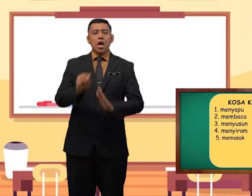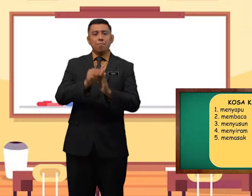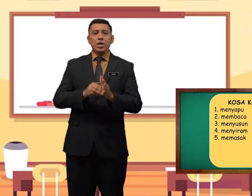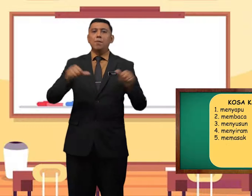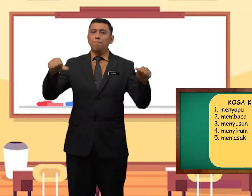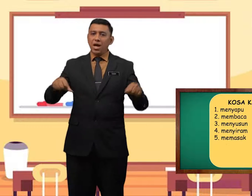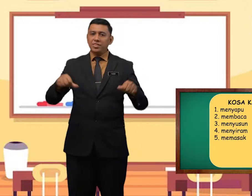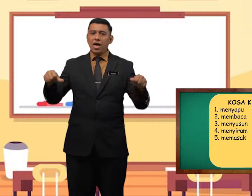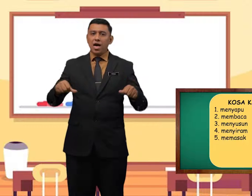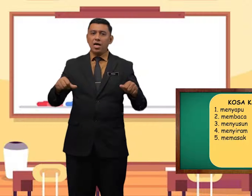memasak,